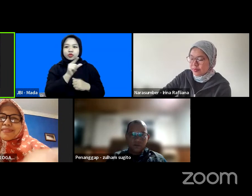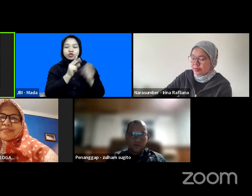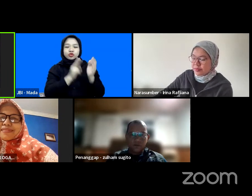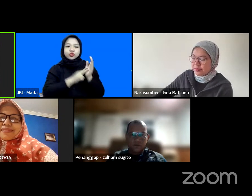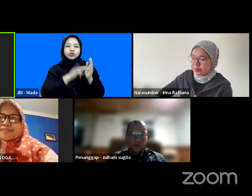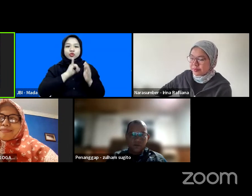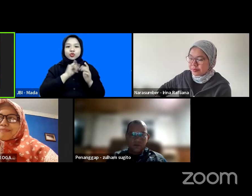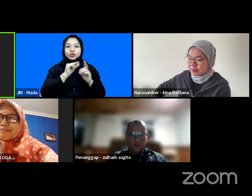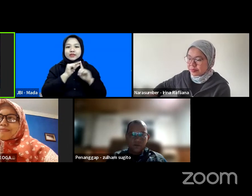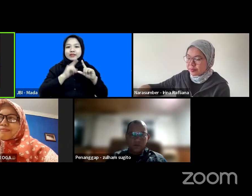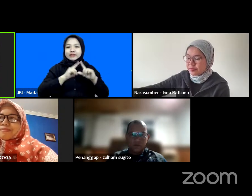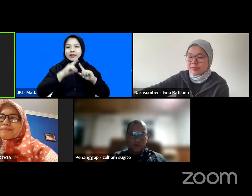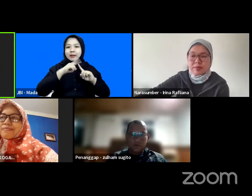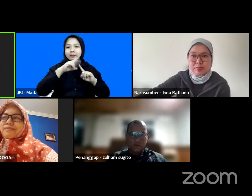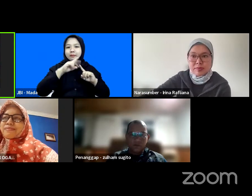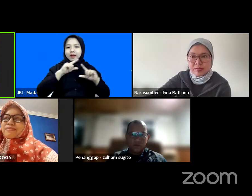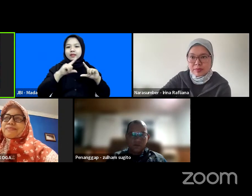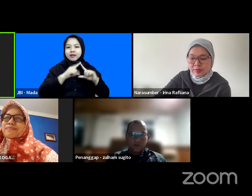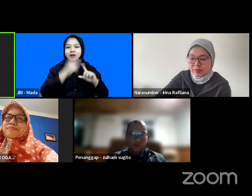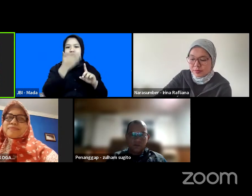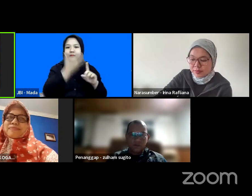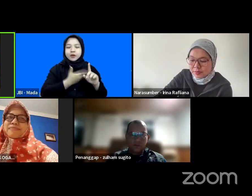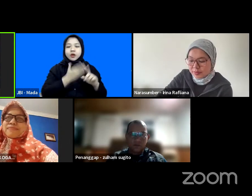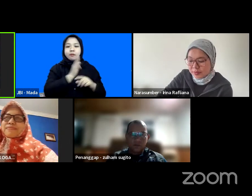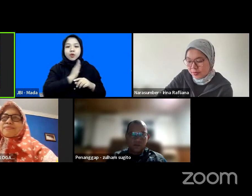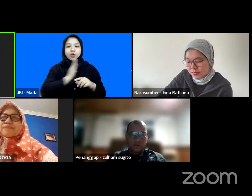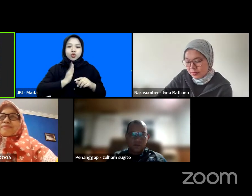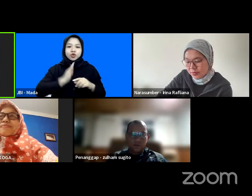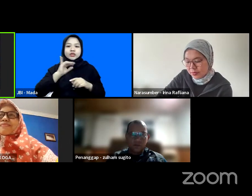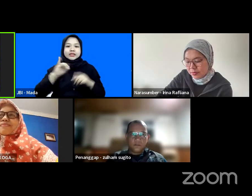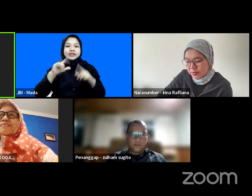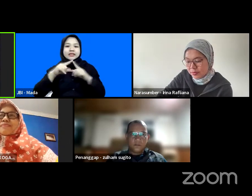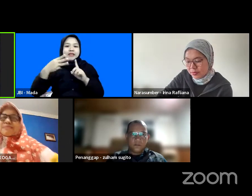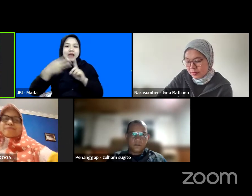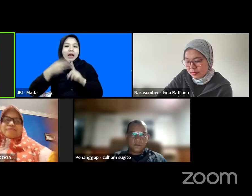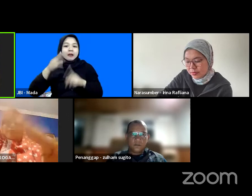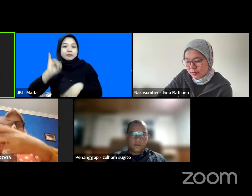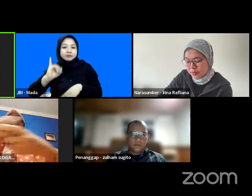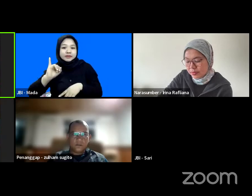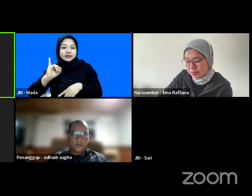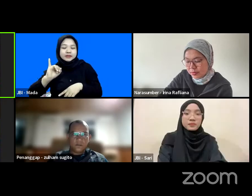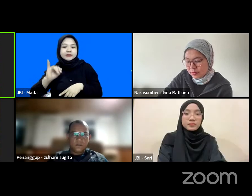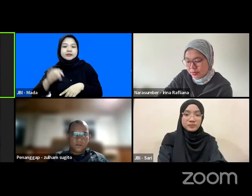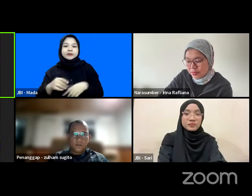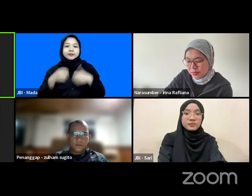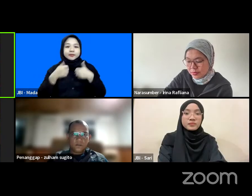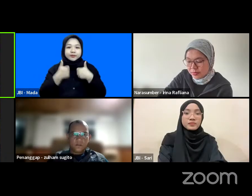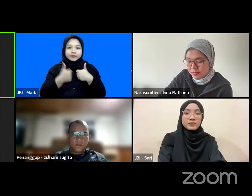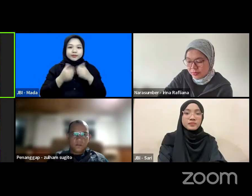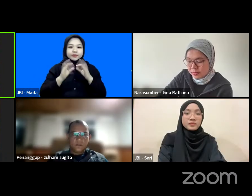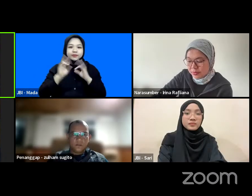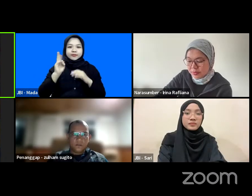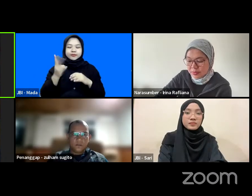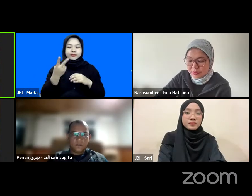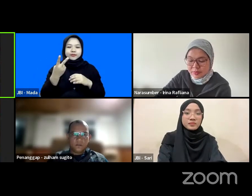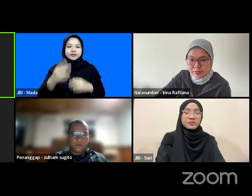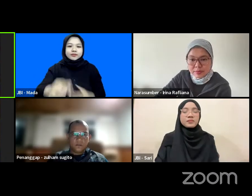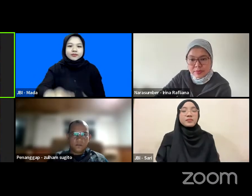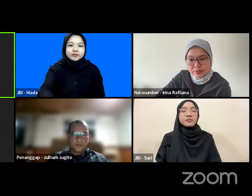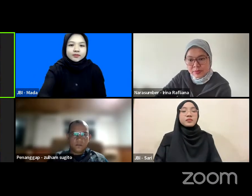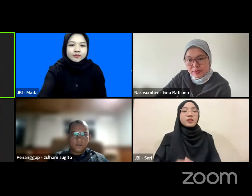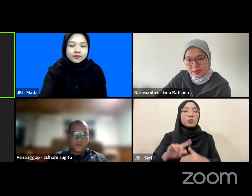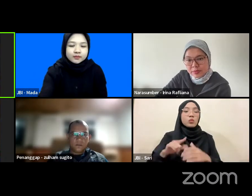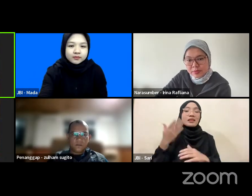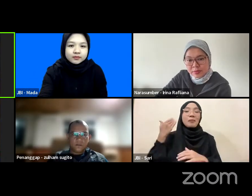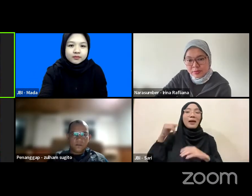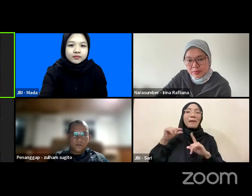merupakan salah satu pengurus dari IABI, Ikatan Ahli Bencana Indonesia yang pada saat bulan PRB